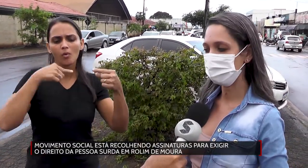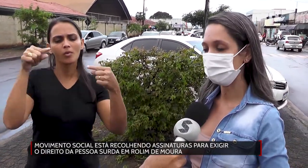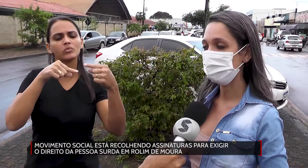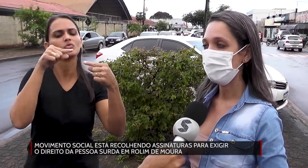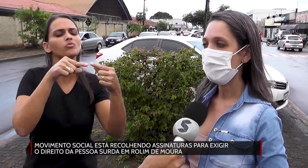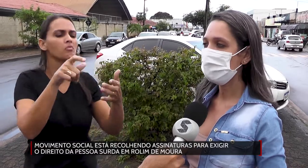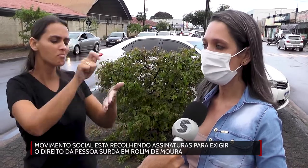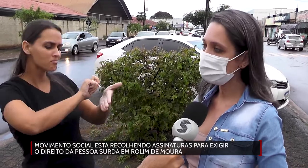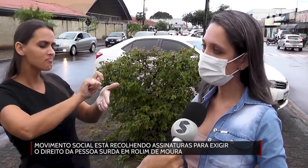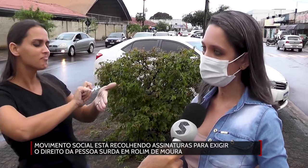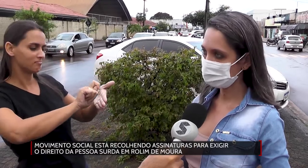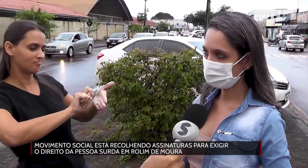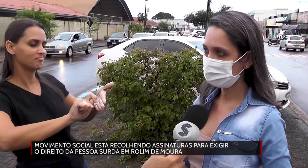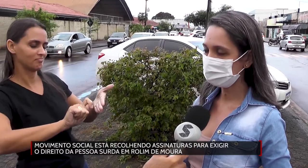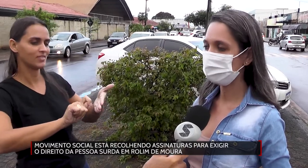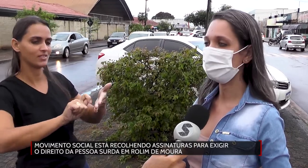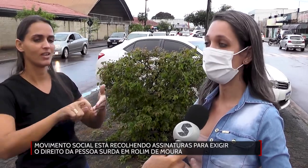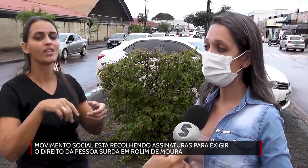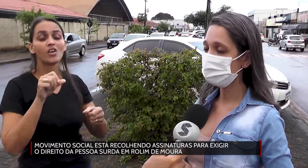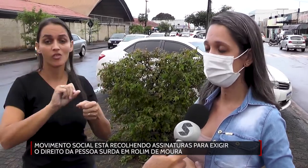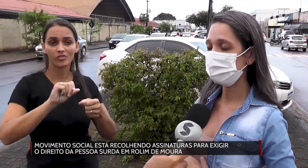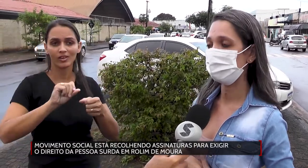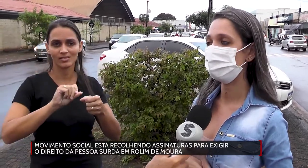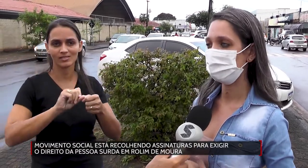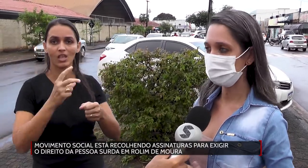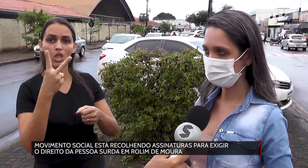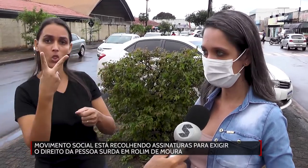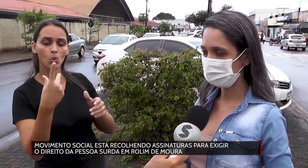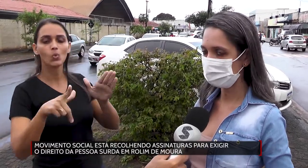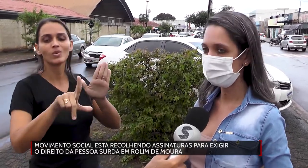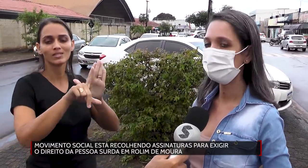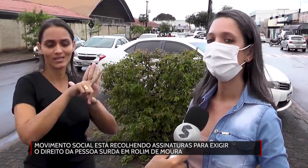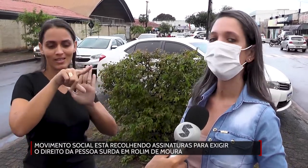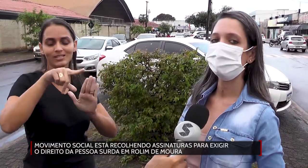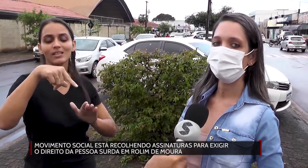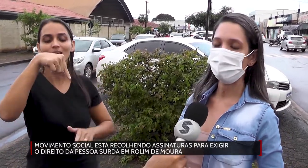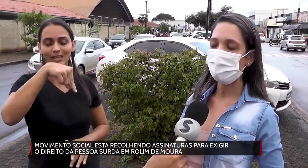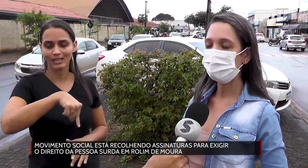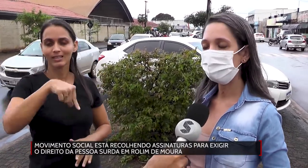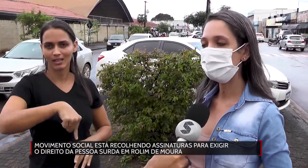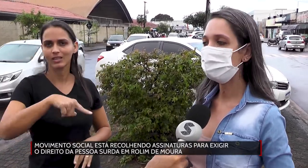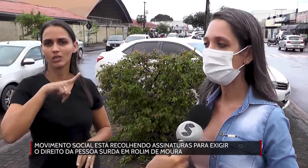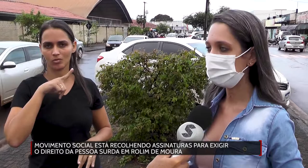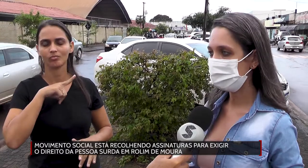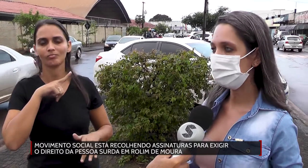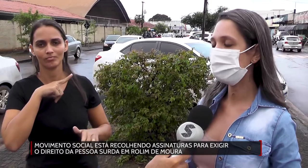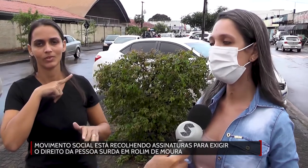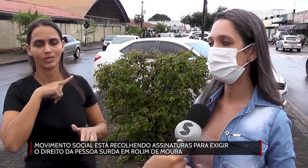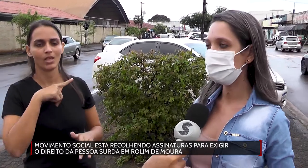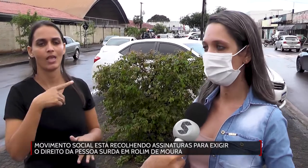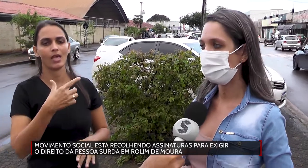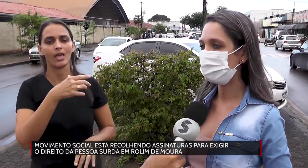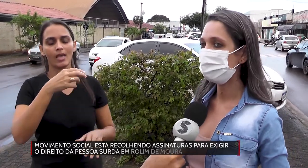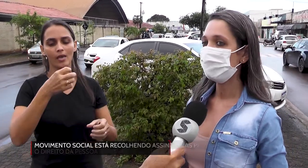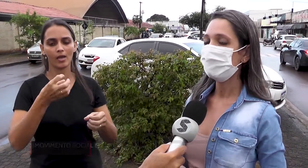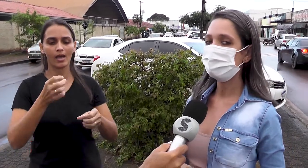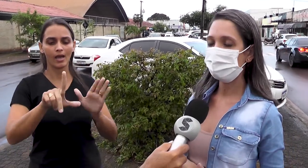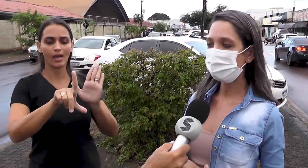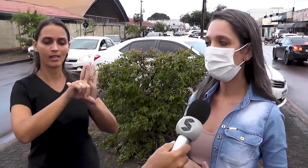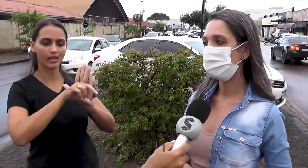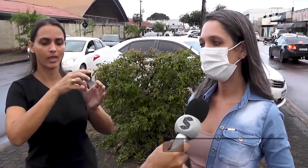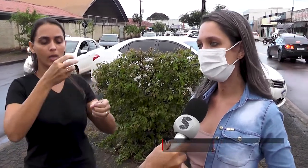desse abaixo-assinado? É realmente fazer valer duas leis que nós temos no município, né, a Lei Municipal 2.129